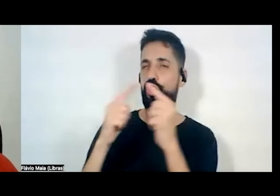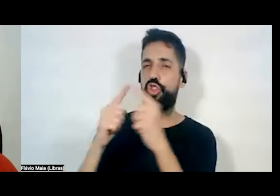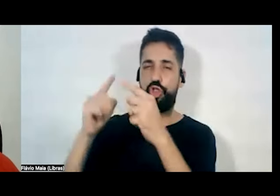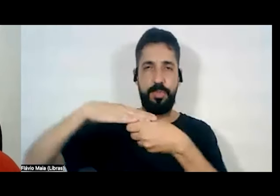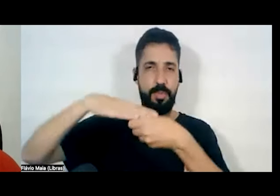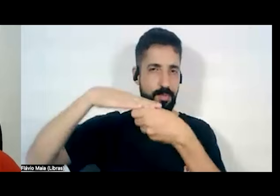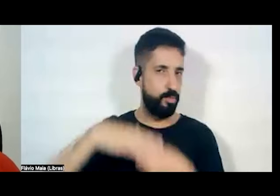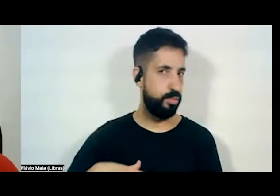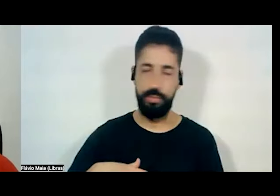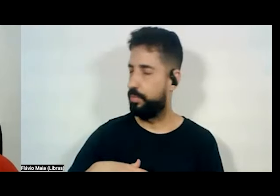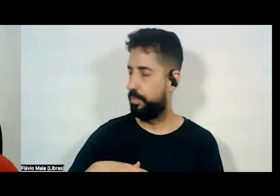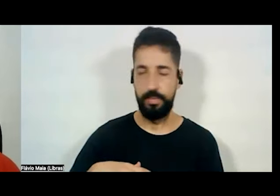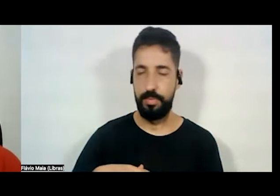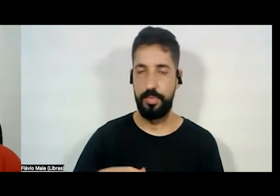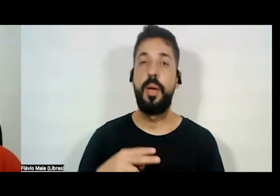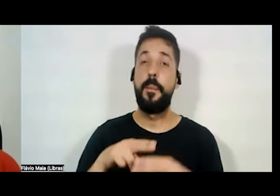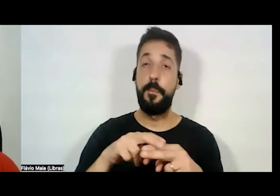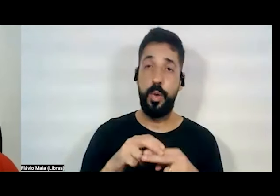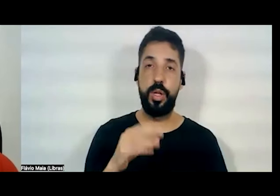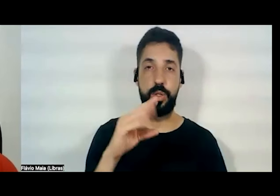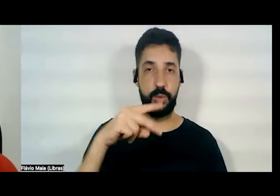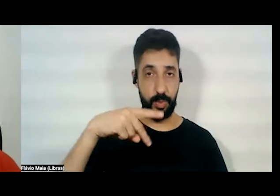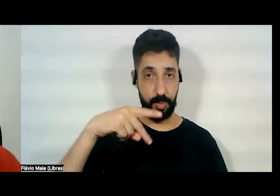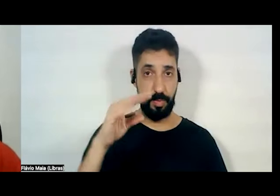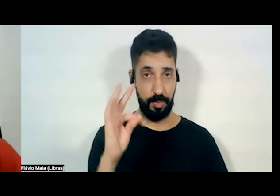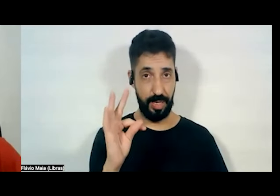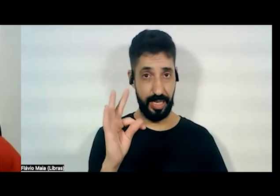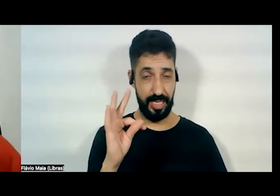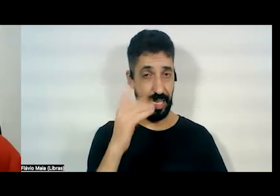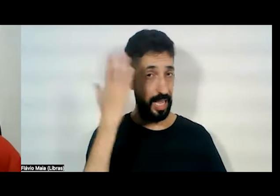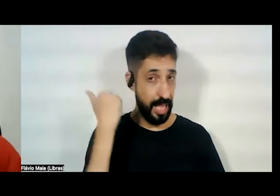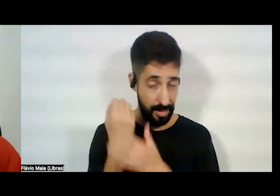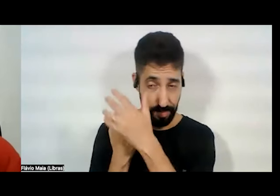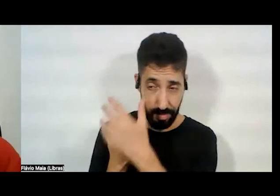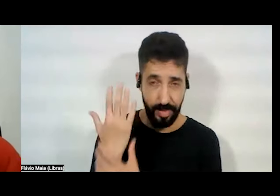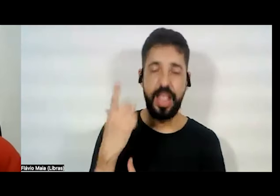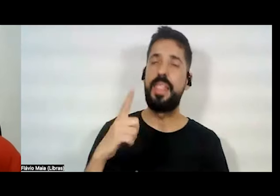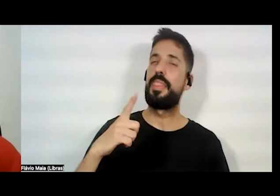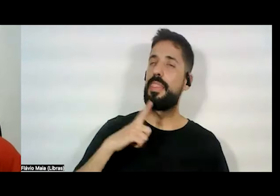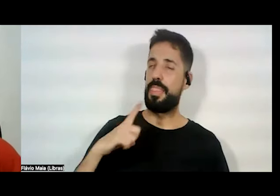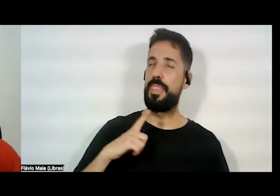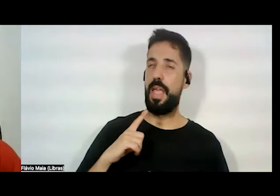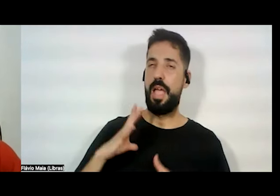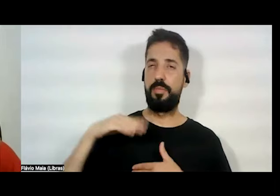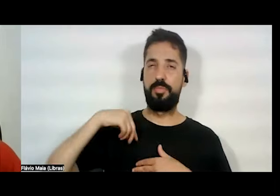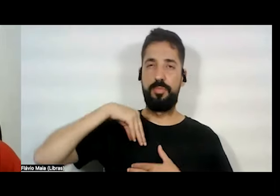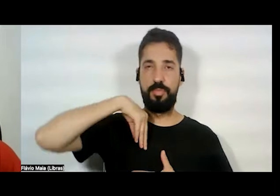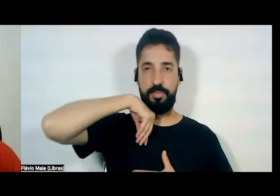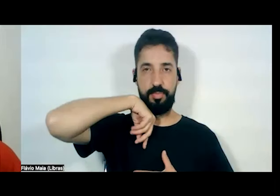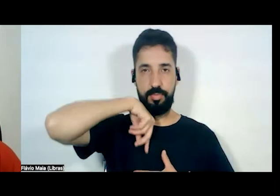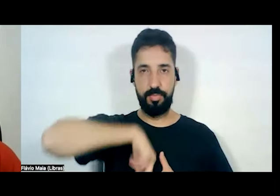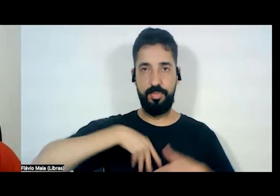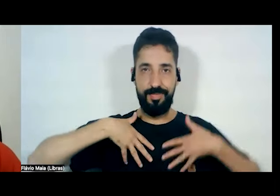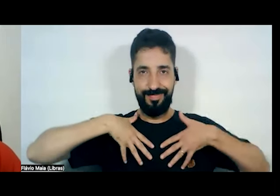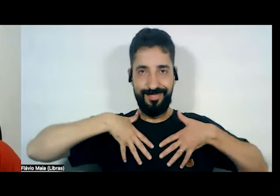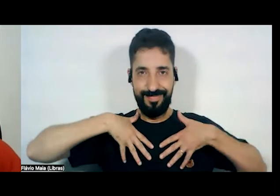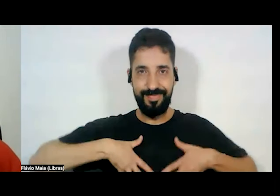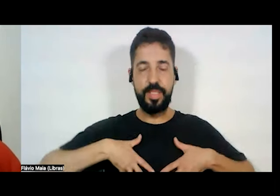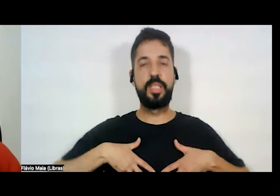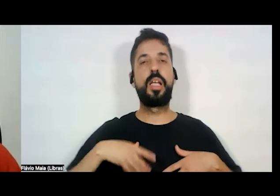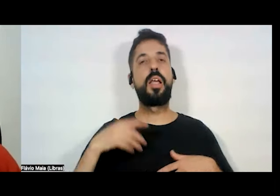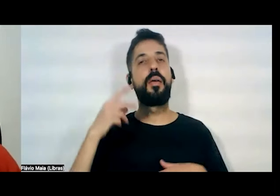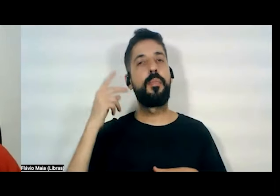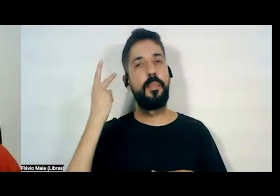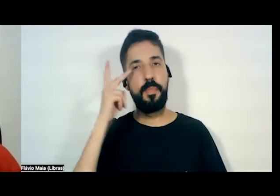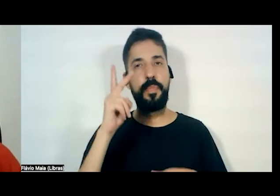isso que o PT, na sua gênese, carrega a dimensão emancipatória das mulheres, dos